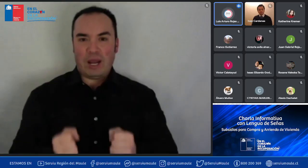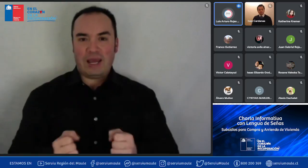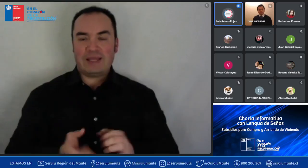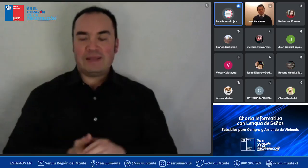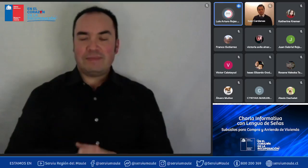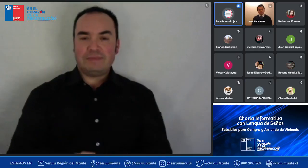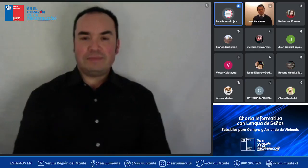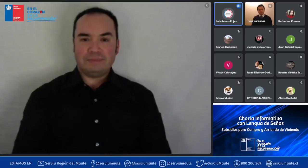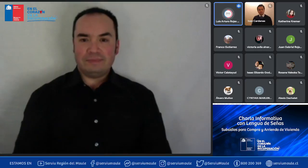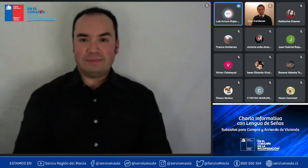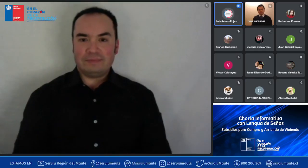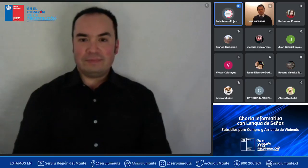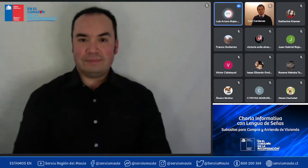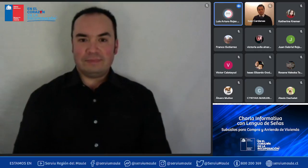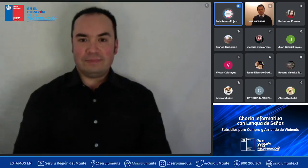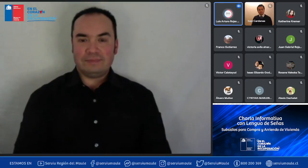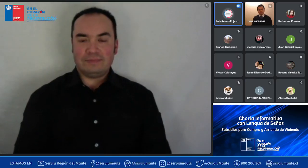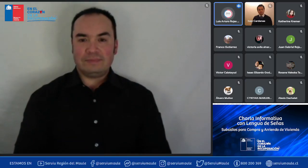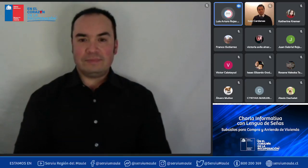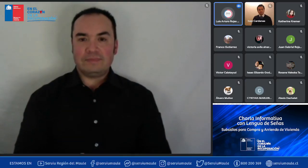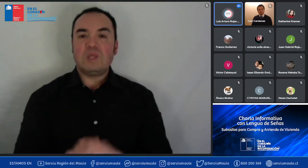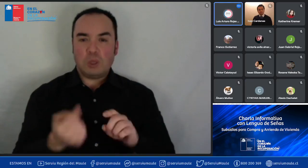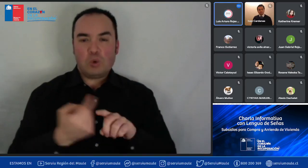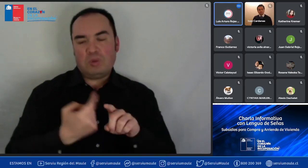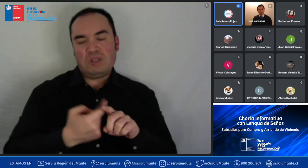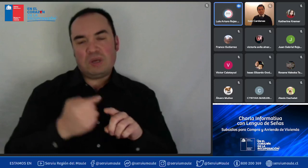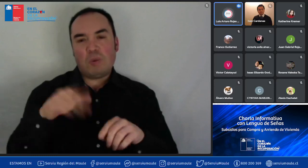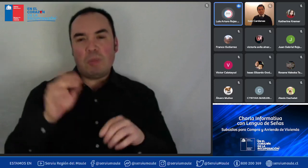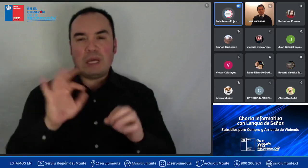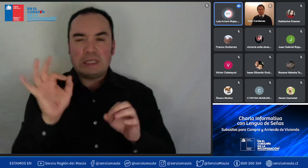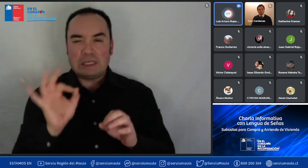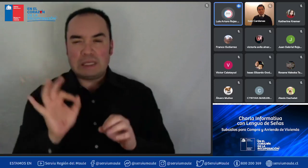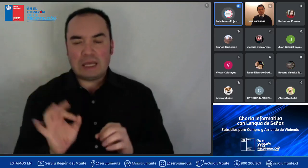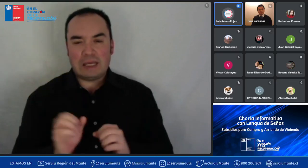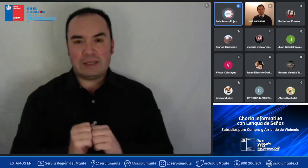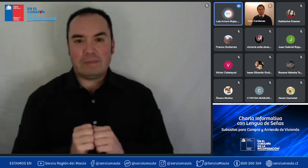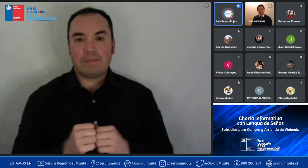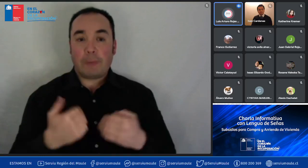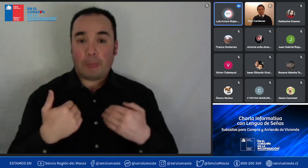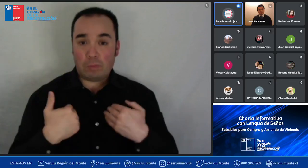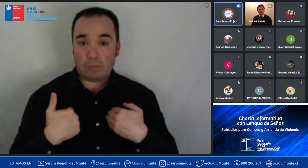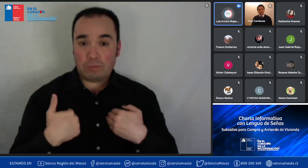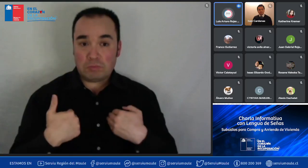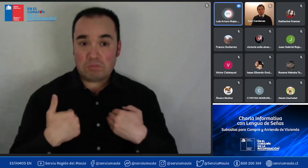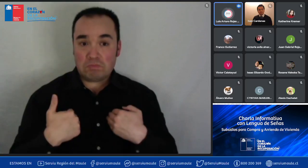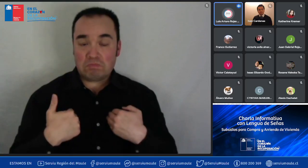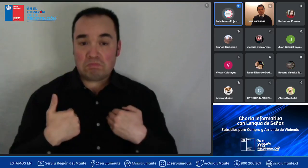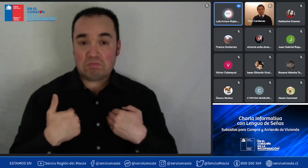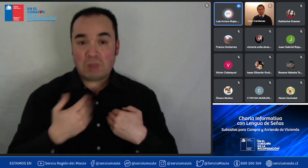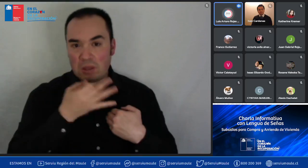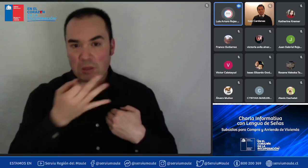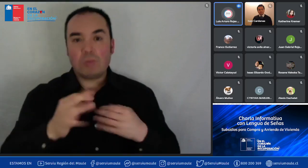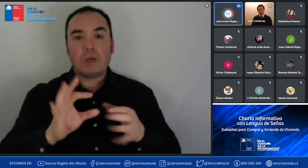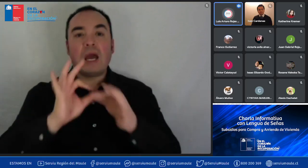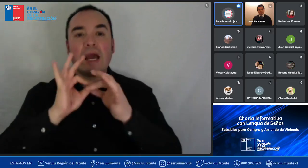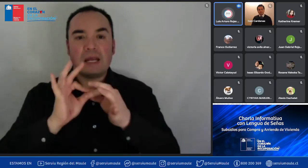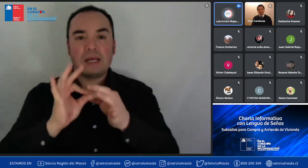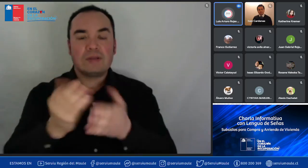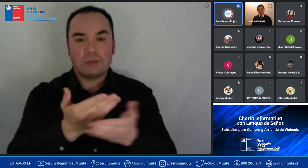detalle así es que por mi parte yo les doy las gracias le doy las gracias a Pedro Figueroa también por hoy día